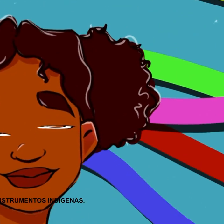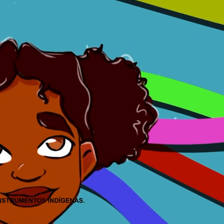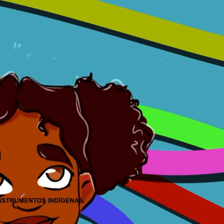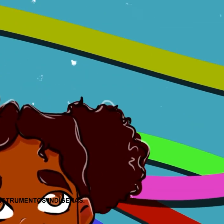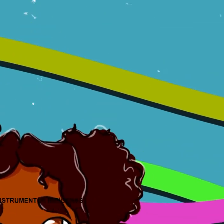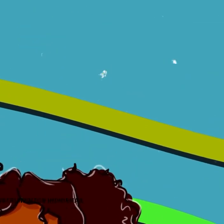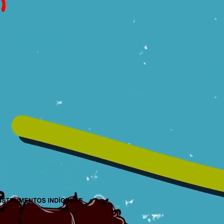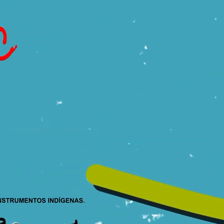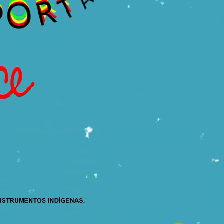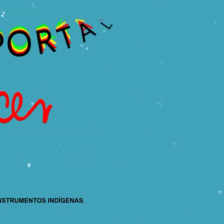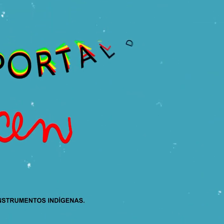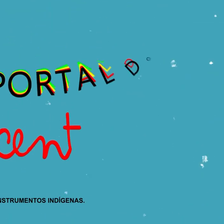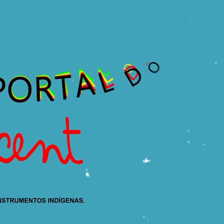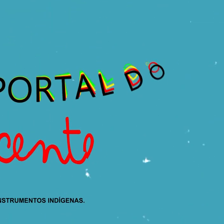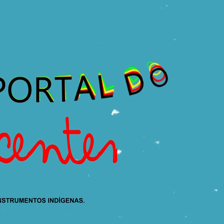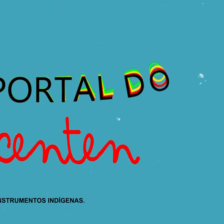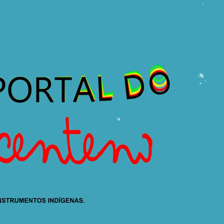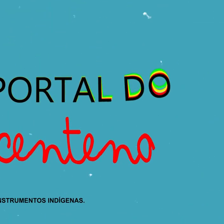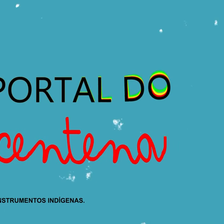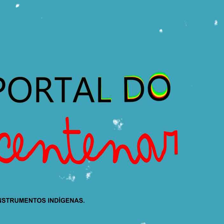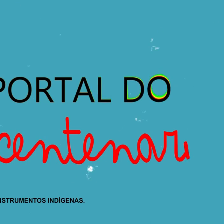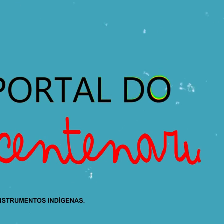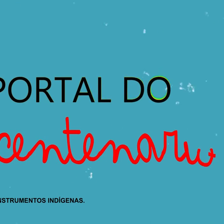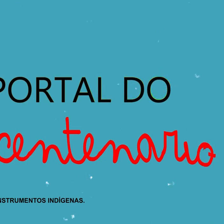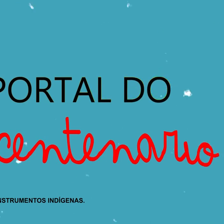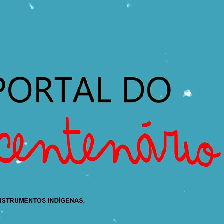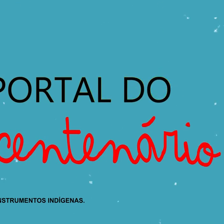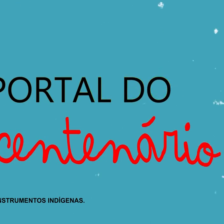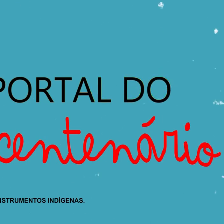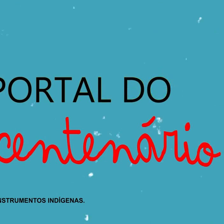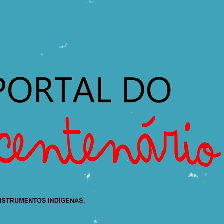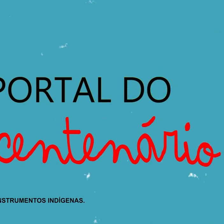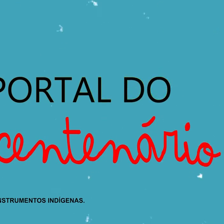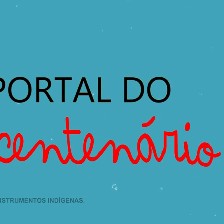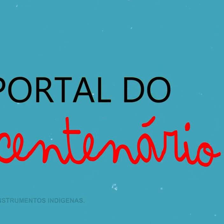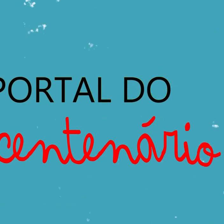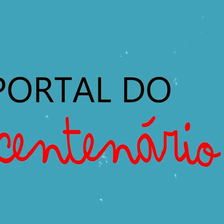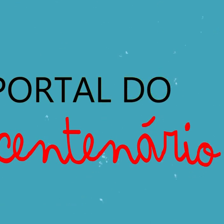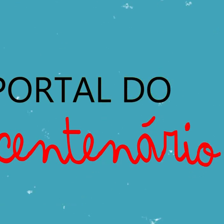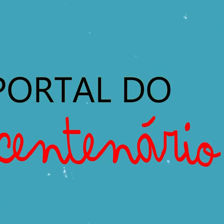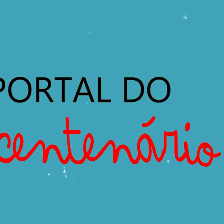inteiro Ela olha para cima, onde aparece o logo do Portal do Bicentenário